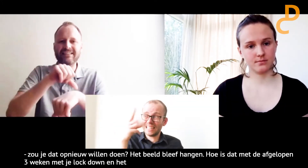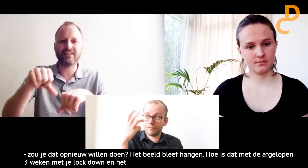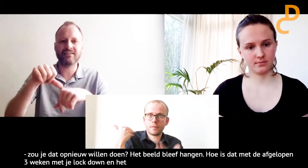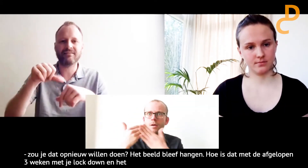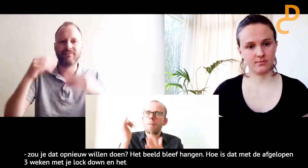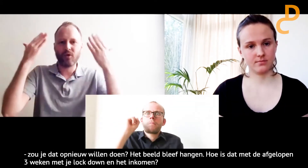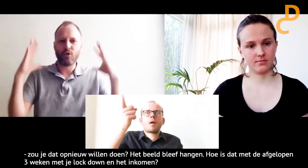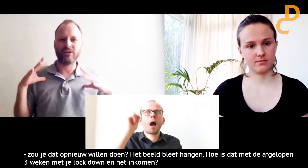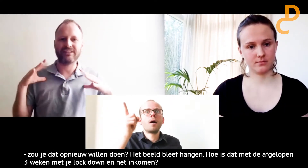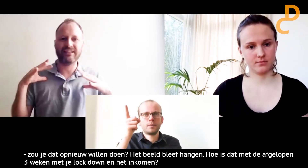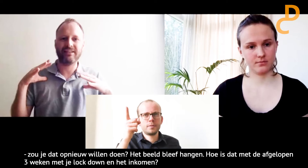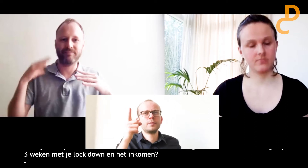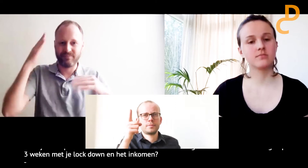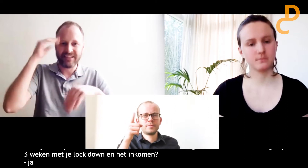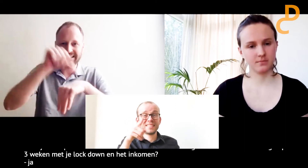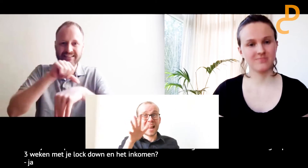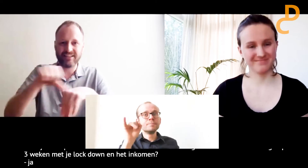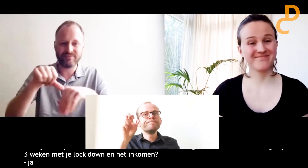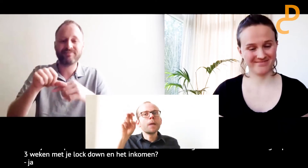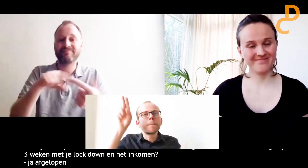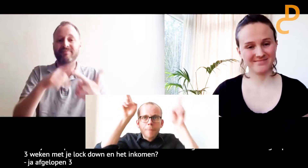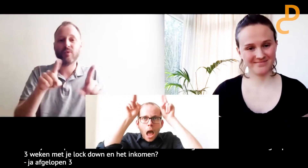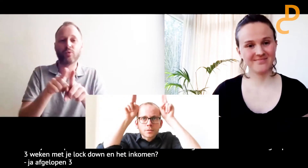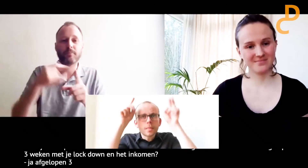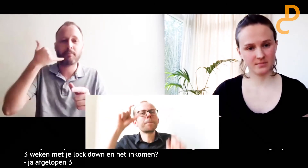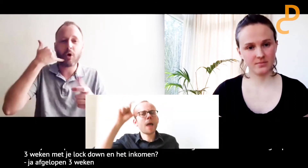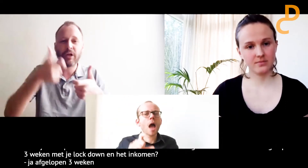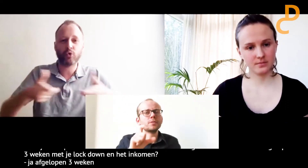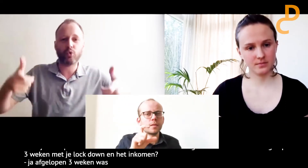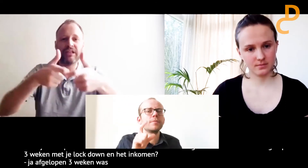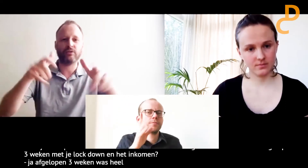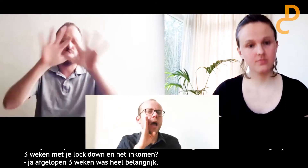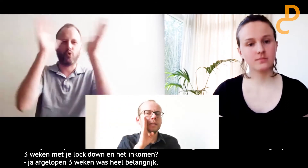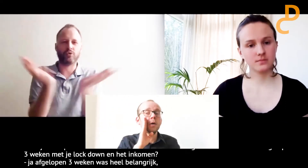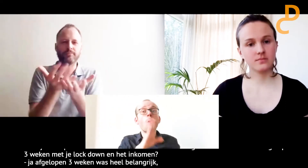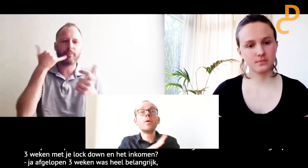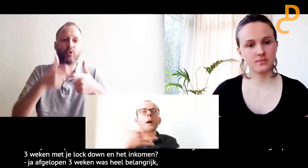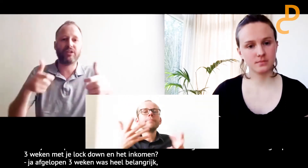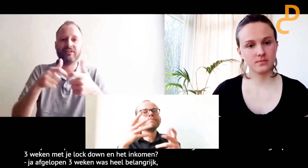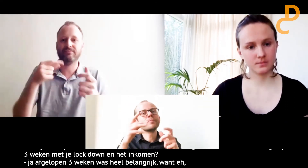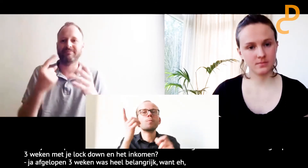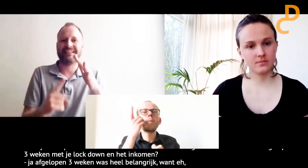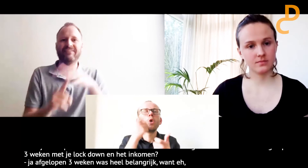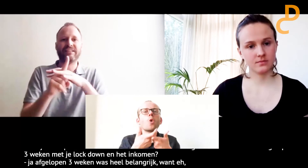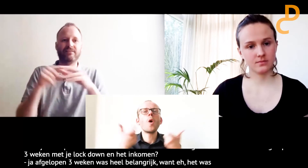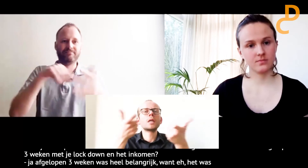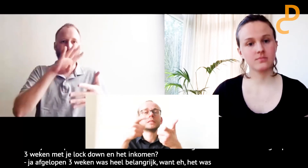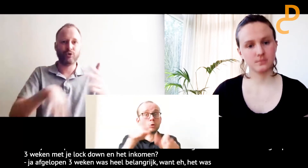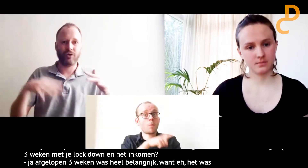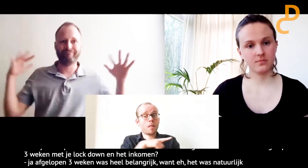was natuurlijk al wel heel belangrijk. Want het was natuurlijk Pasen. De paasvakantie. En er was